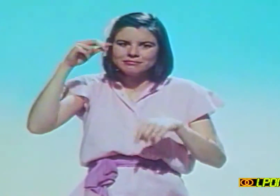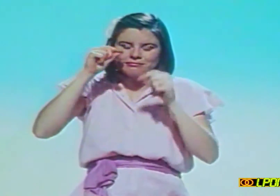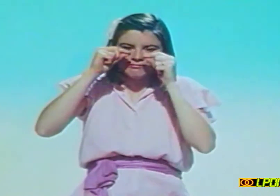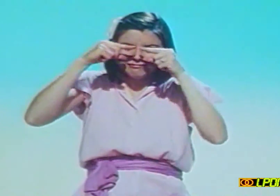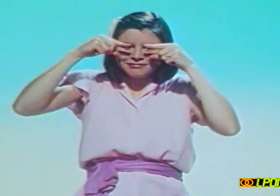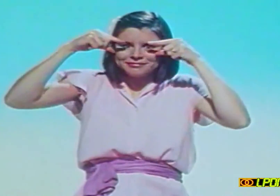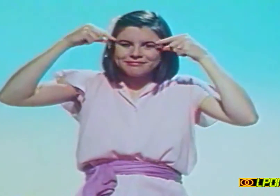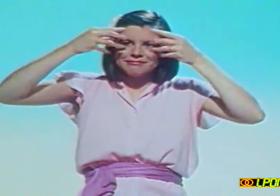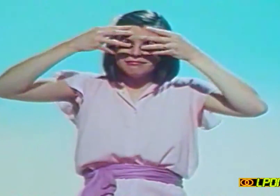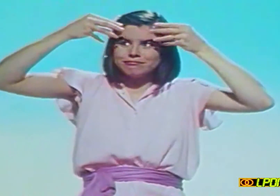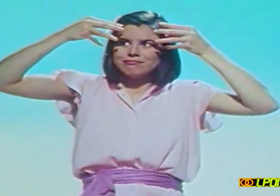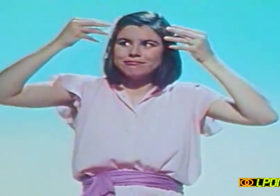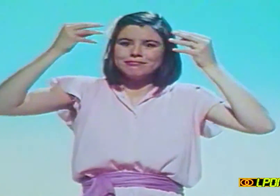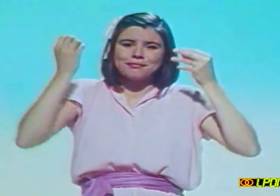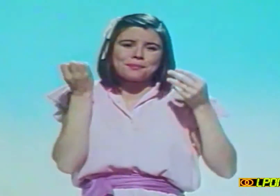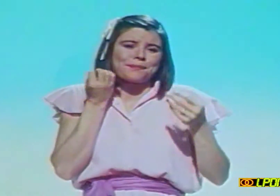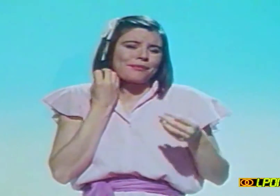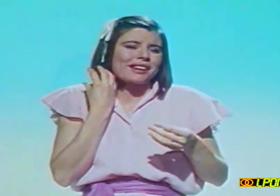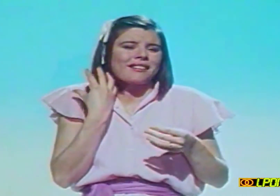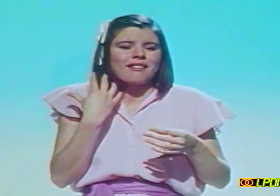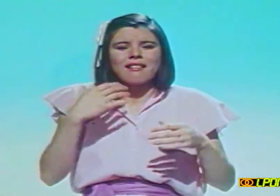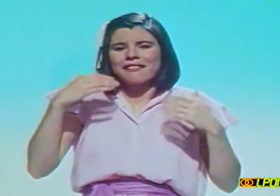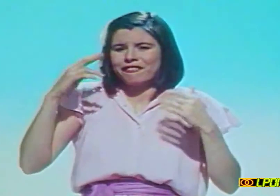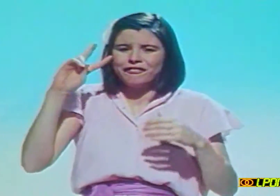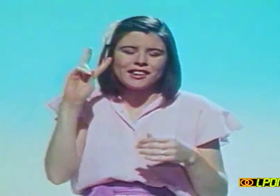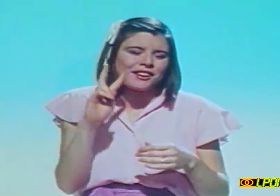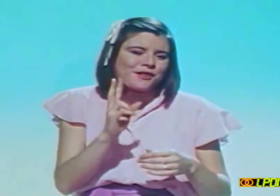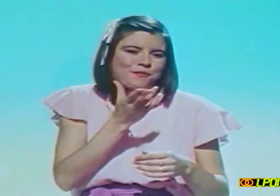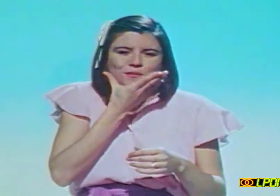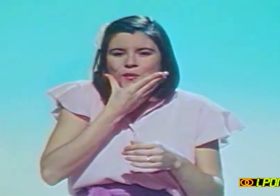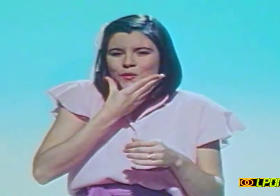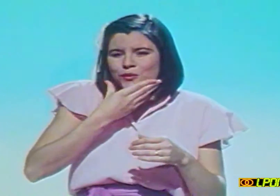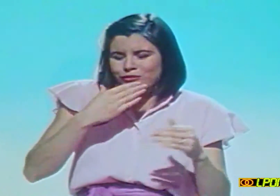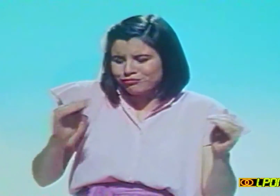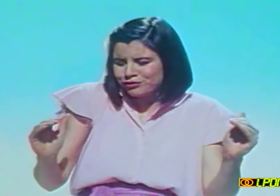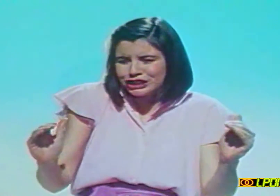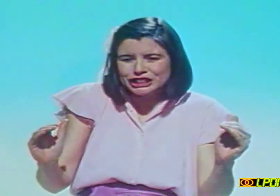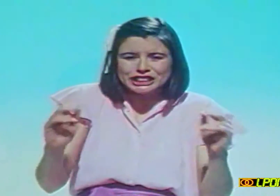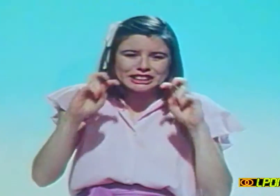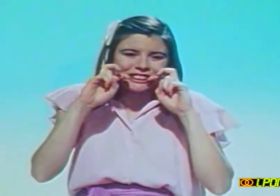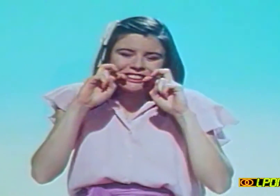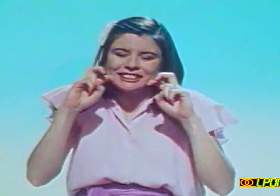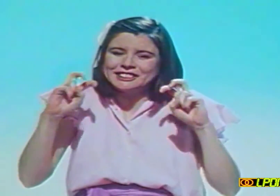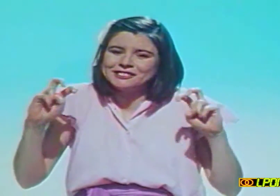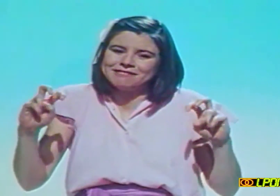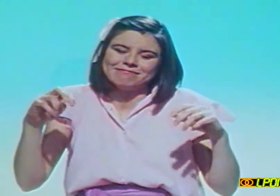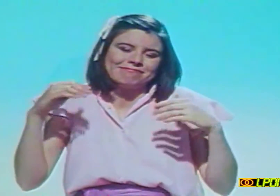A chaque oeil, il avait une grande tâche blanche. C'était vraiment un très beau petit tigre.